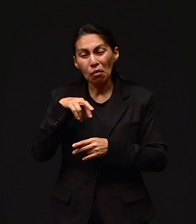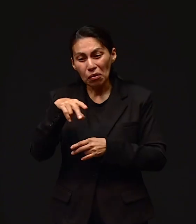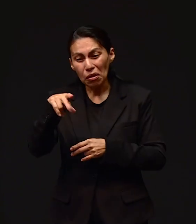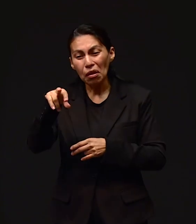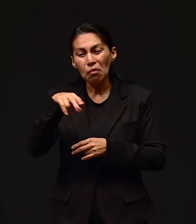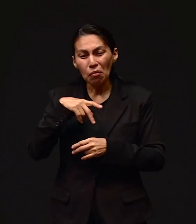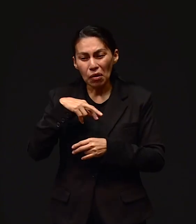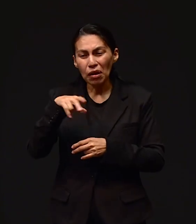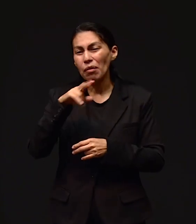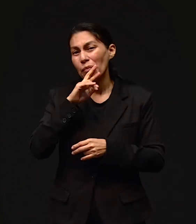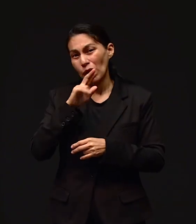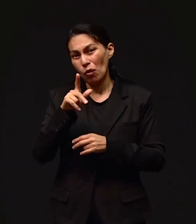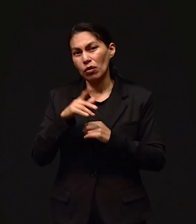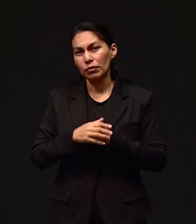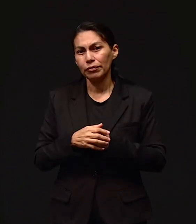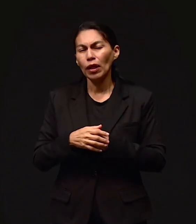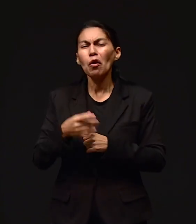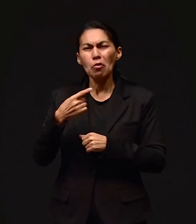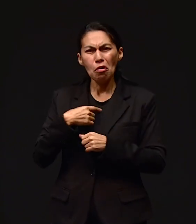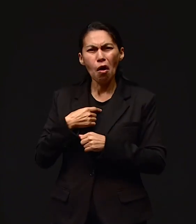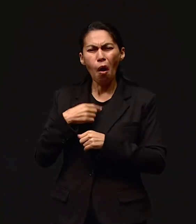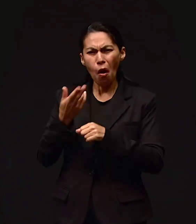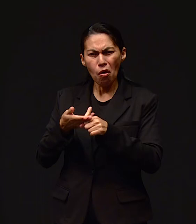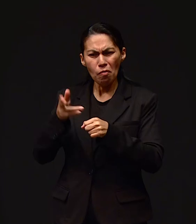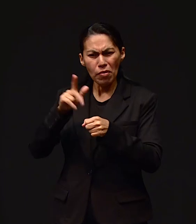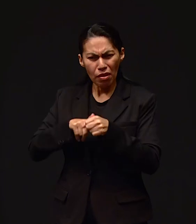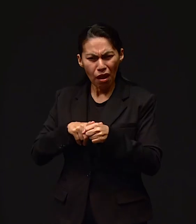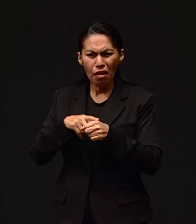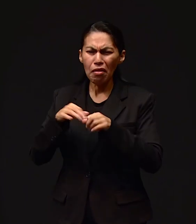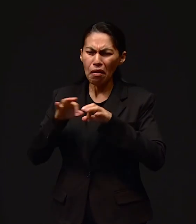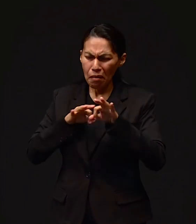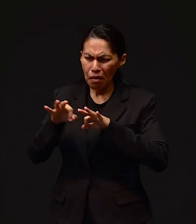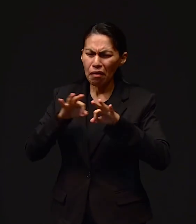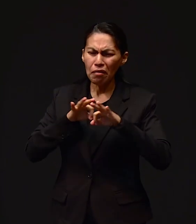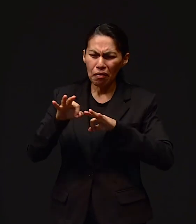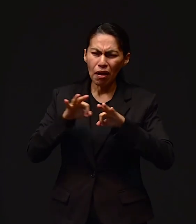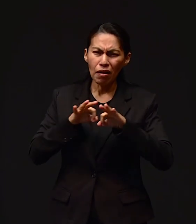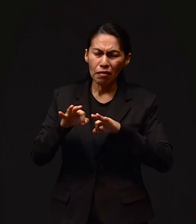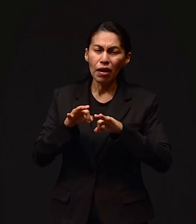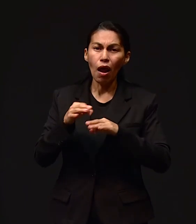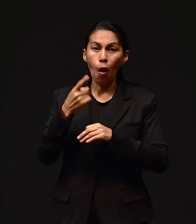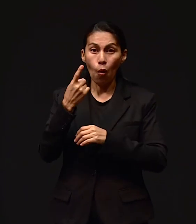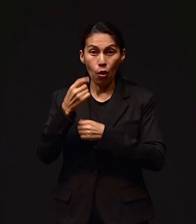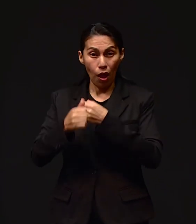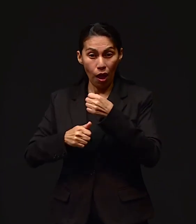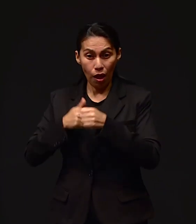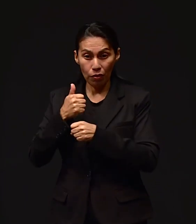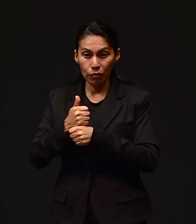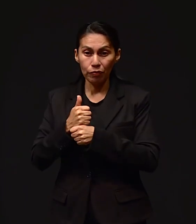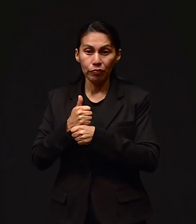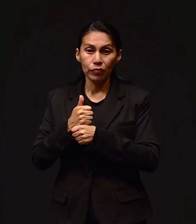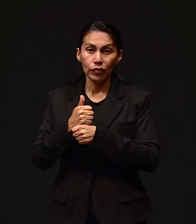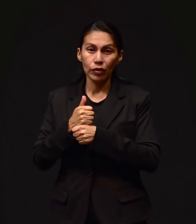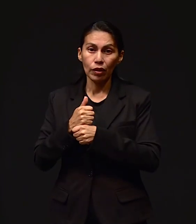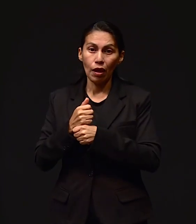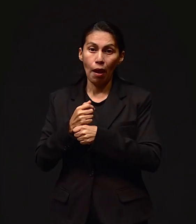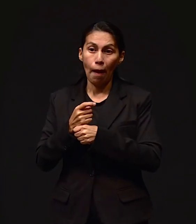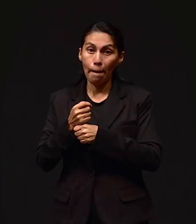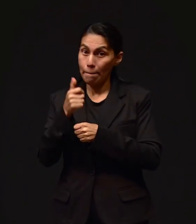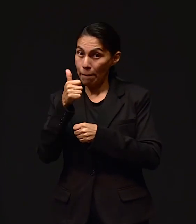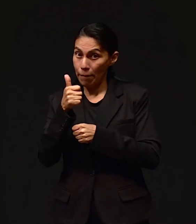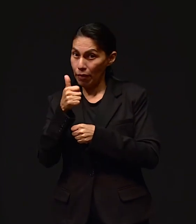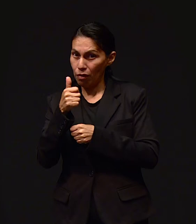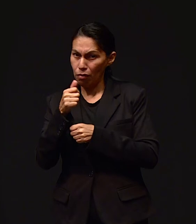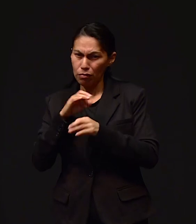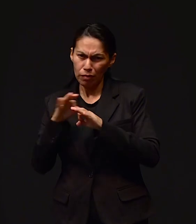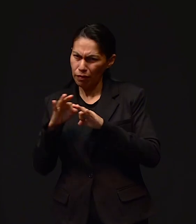caminar y más rápido. Y entonces, yo empecé a trabajar en el hospital. Ese año que estuvimos viviendo allá, yo no trabajaba en el hospital